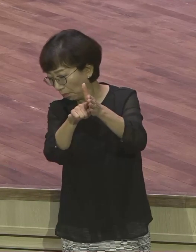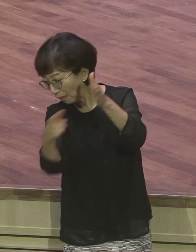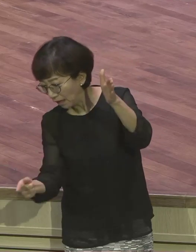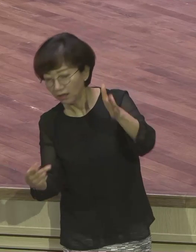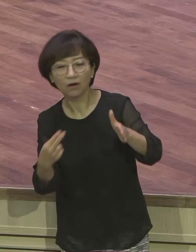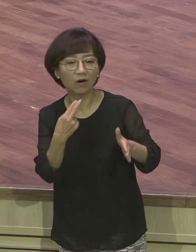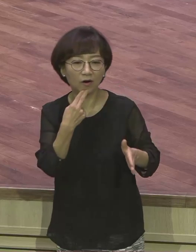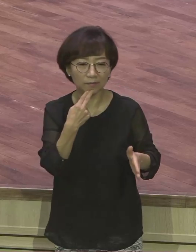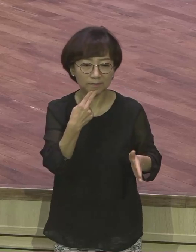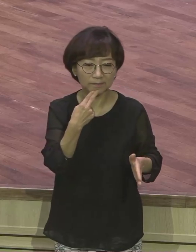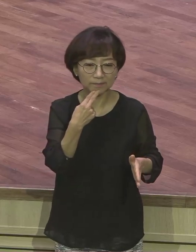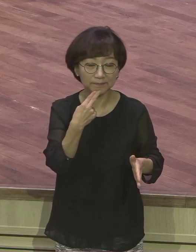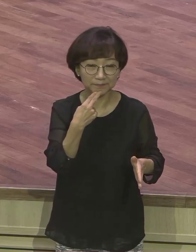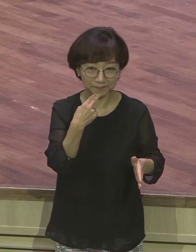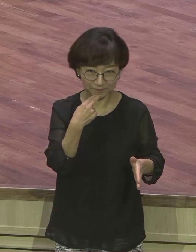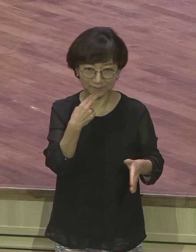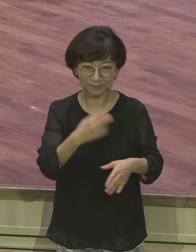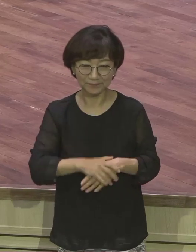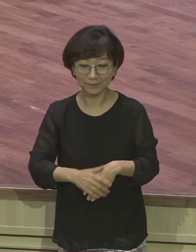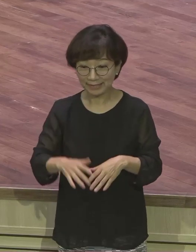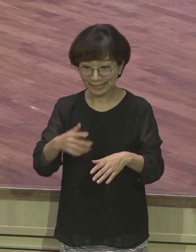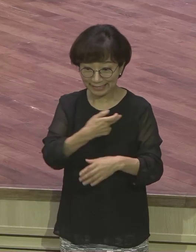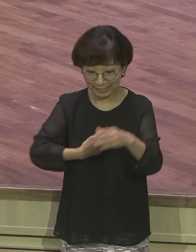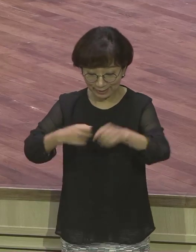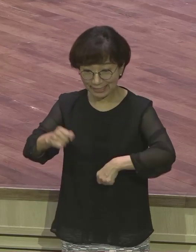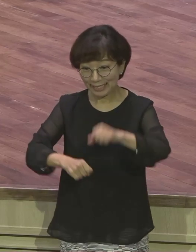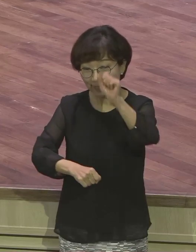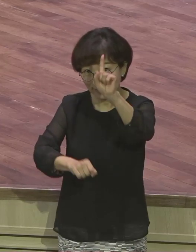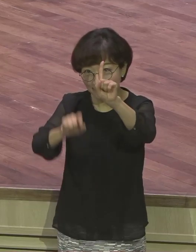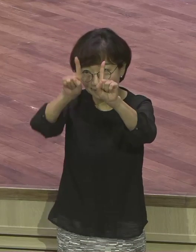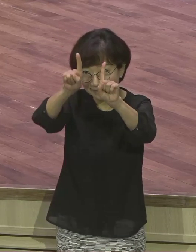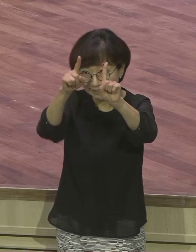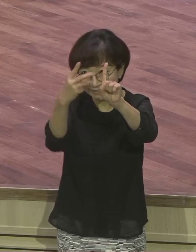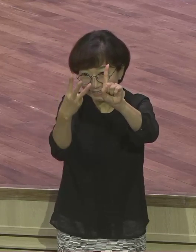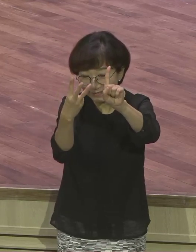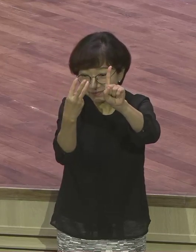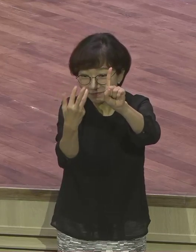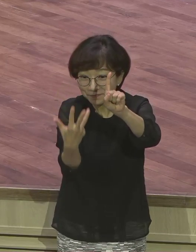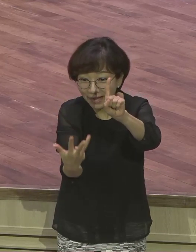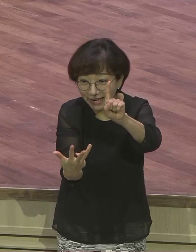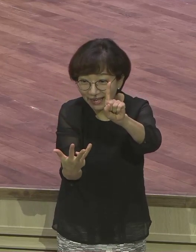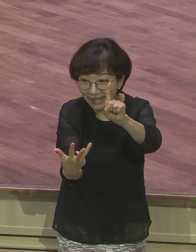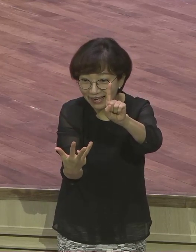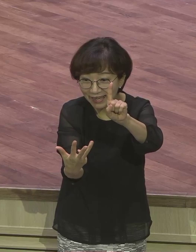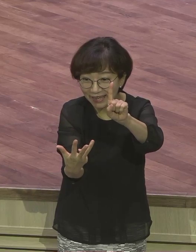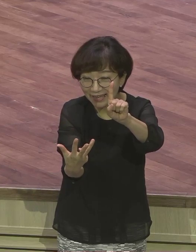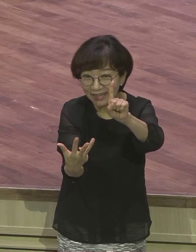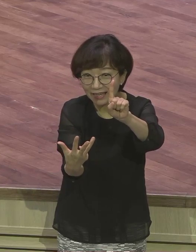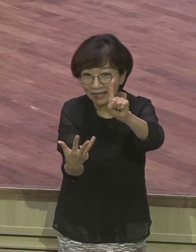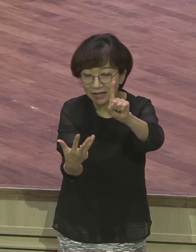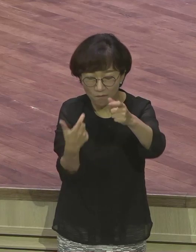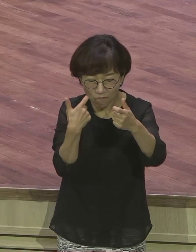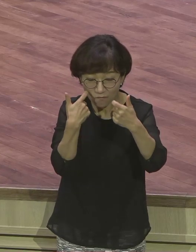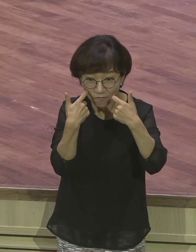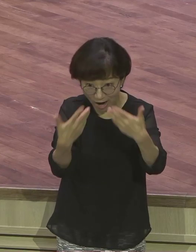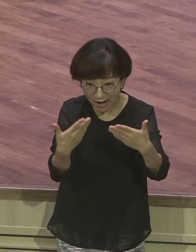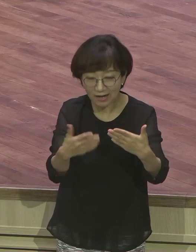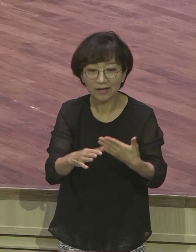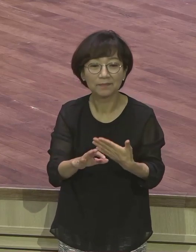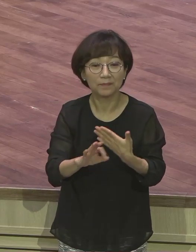이 1장 1절 3절 8절 다음 나온 사람은요 특징이 있습니다. 결론 난 사람 아는다 안다가